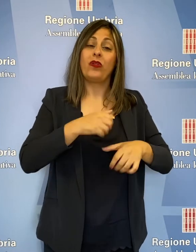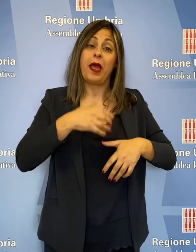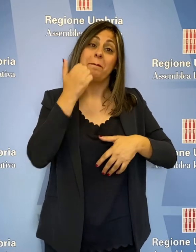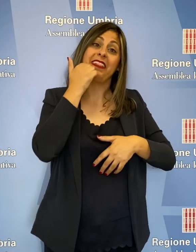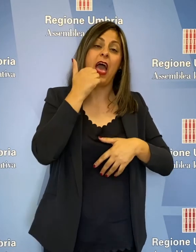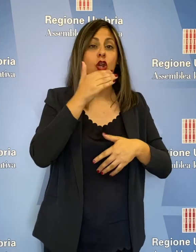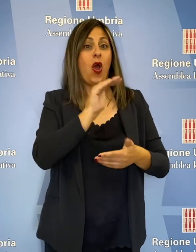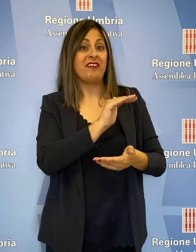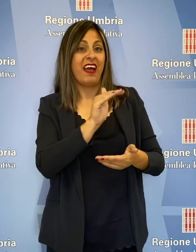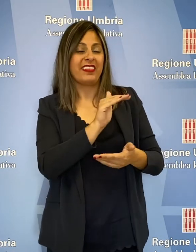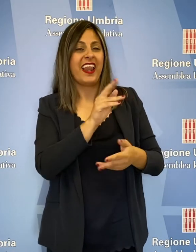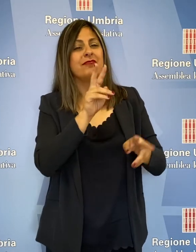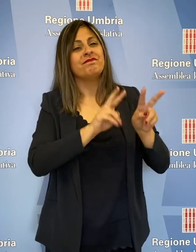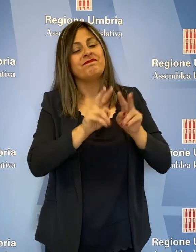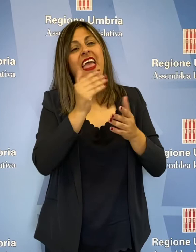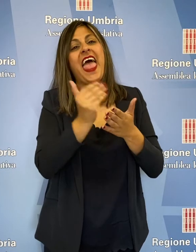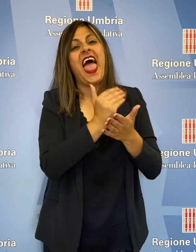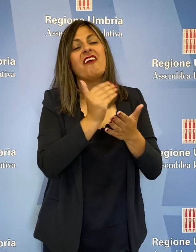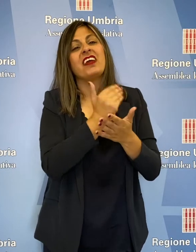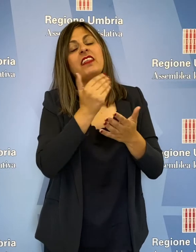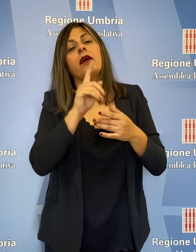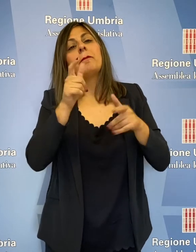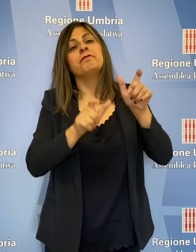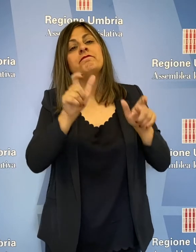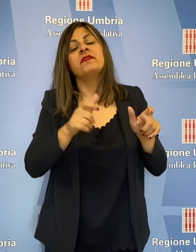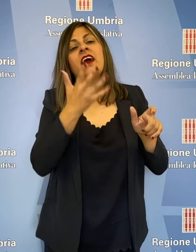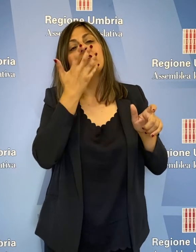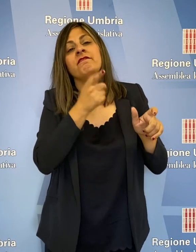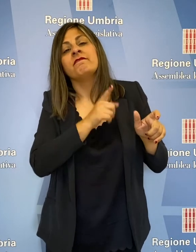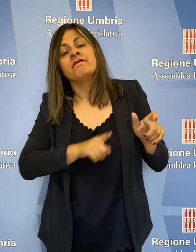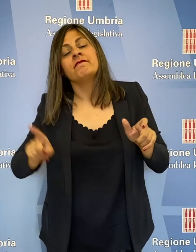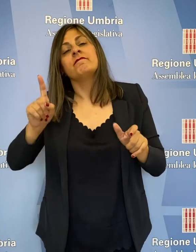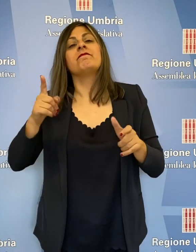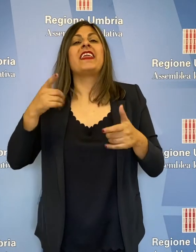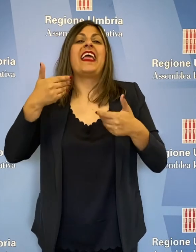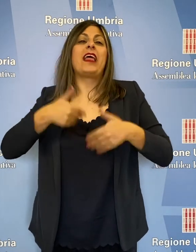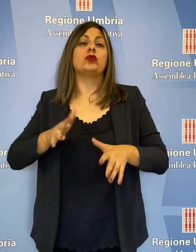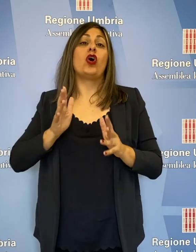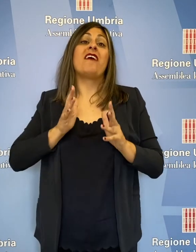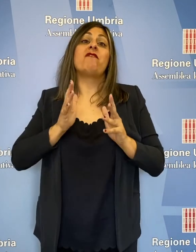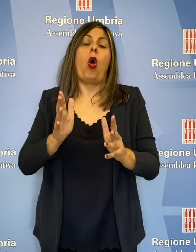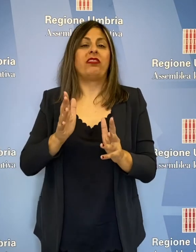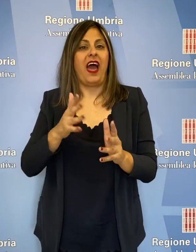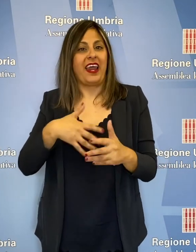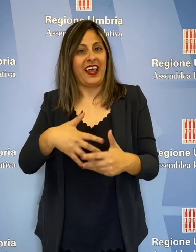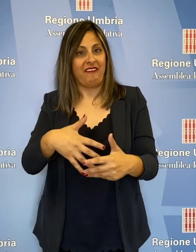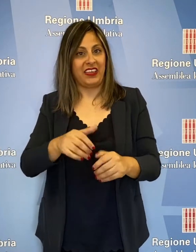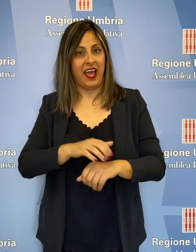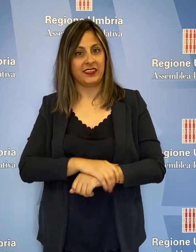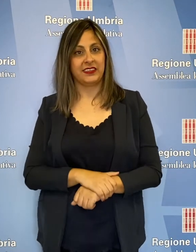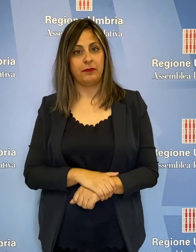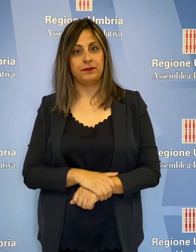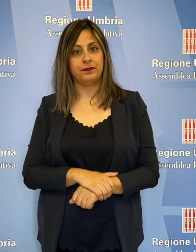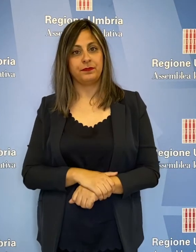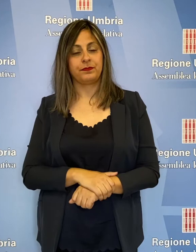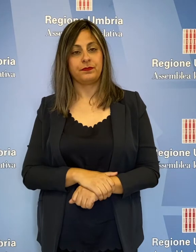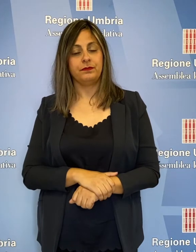materno-infantile per ridurre il ricorso all'interruzione volontaria della gravidanza. Si